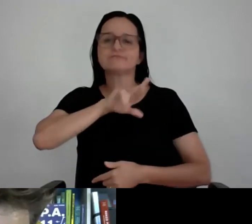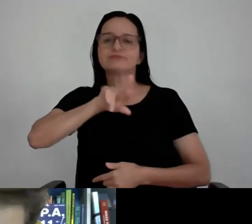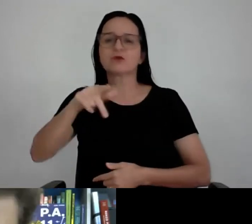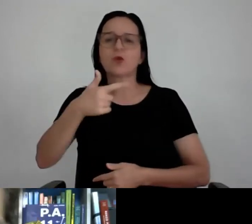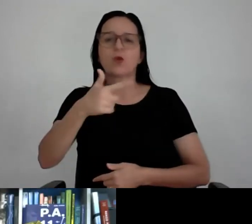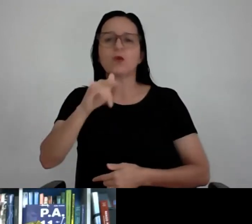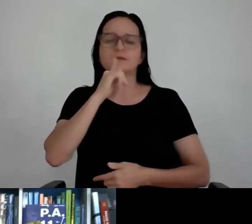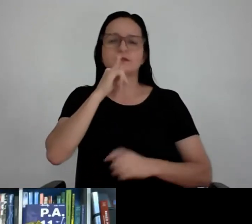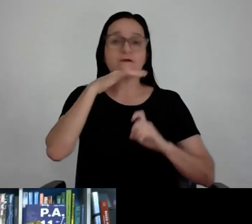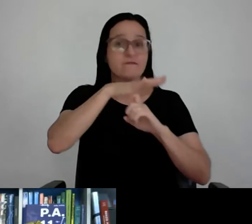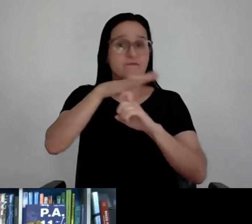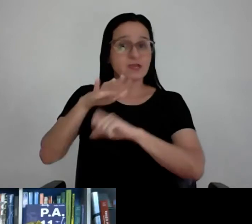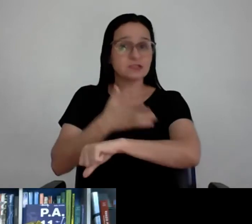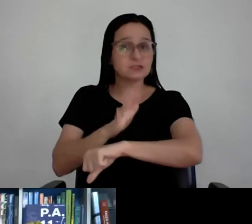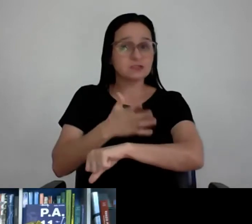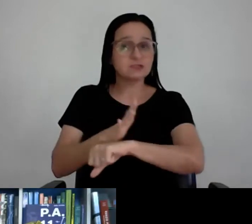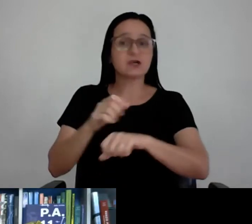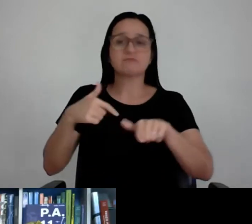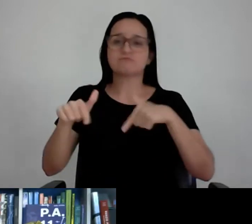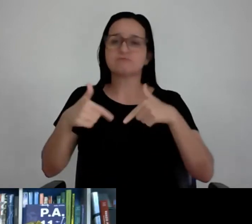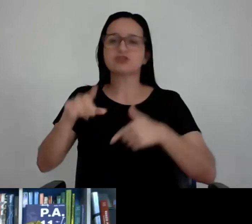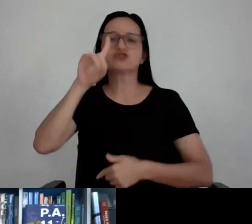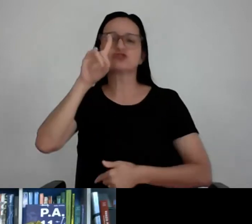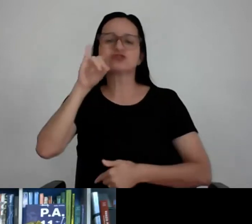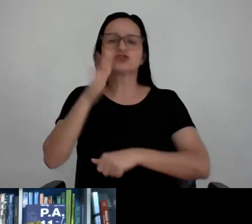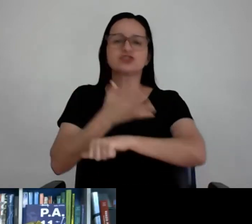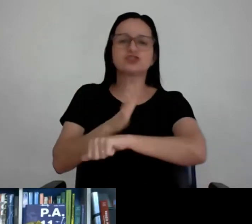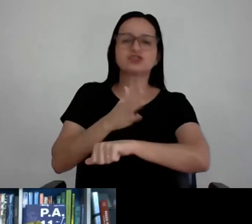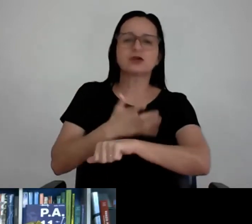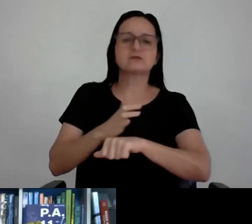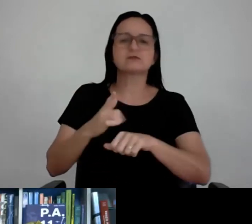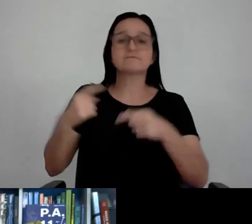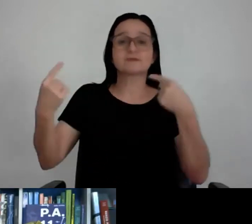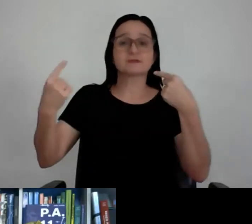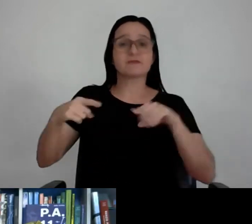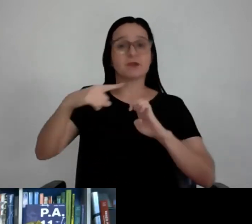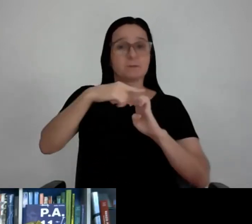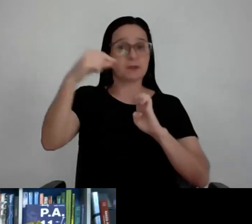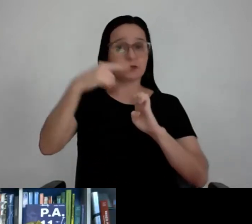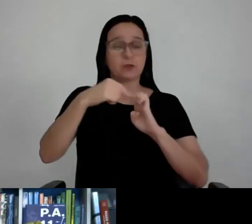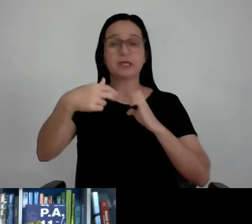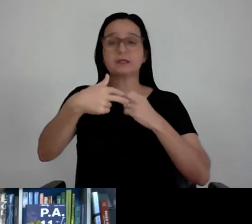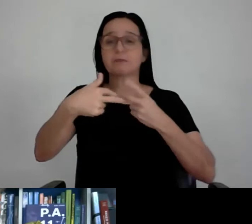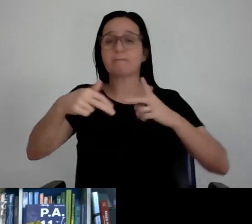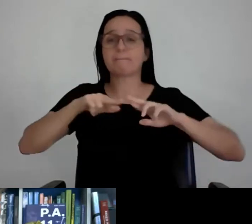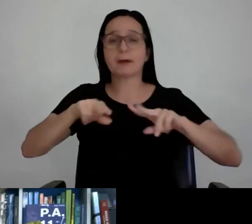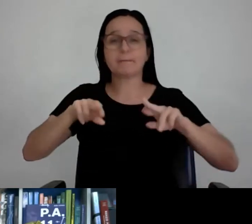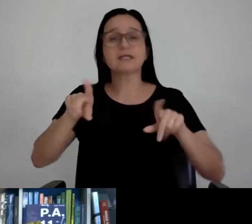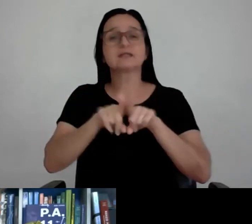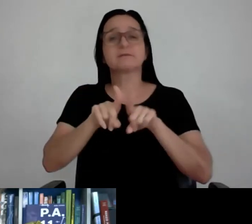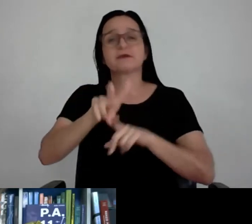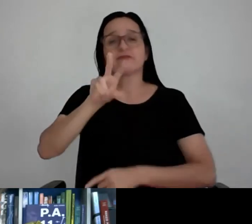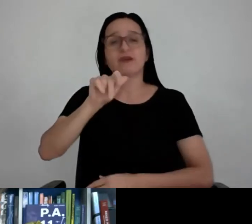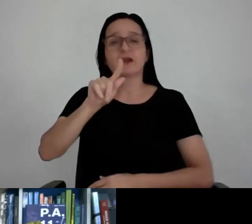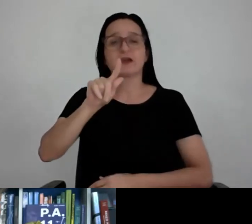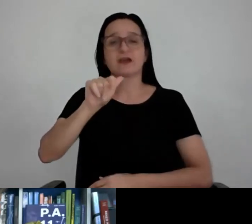Feira Virtual de Estágio e Empregos, o Dia dos Estagiários, desafios de empreendedorismo, e também a divulga bastante vaga semanalmente